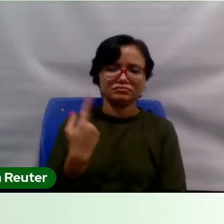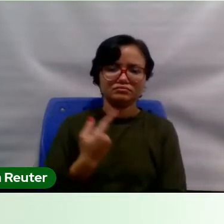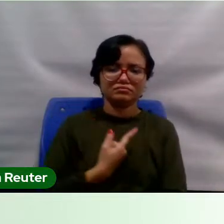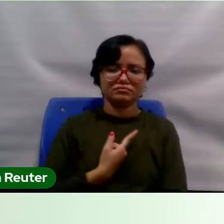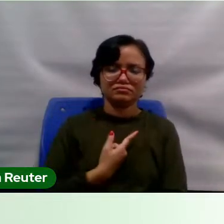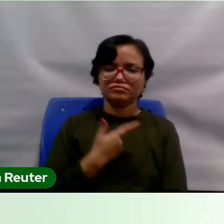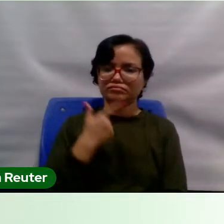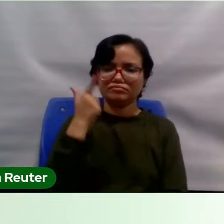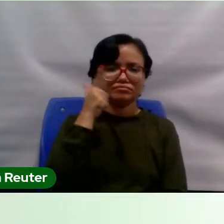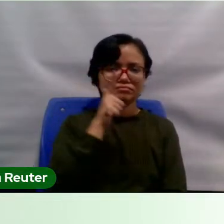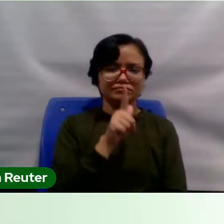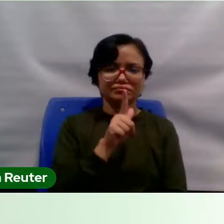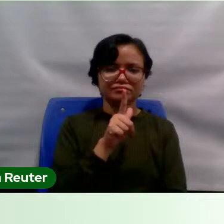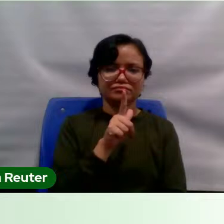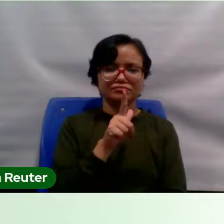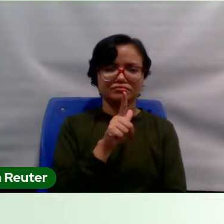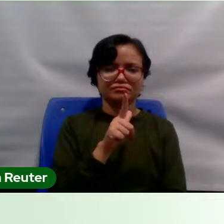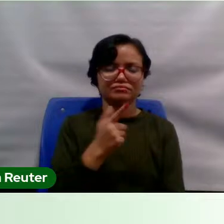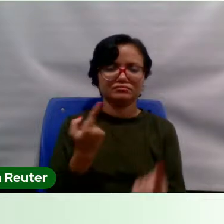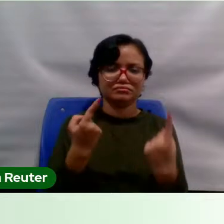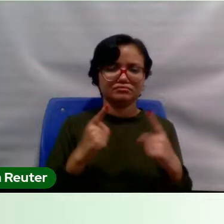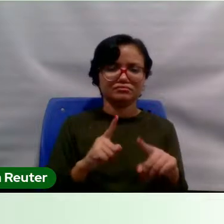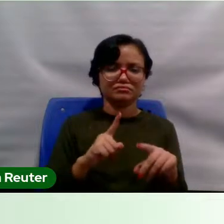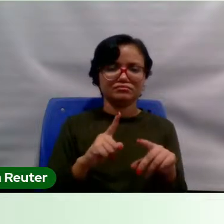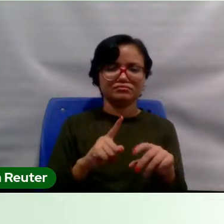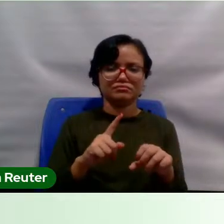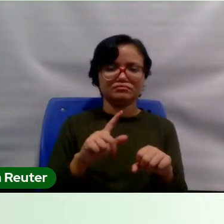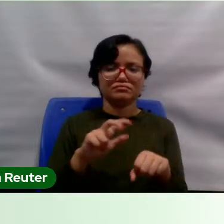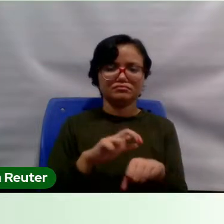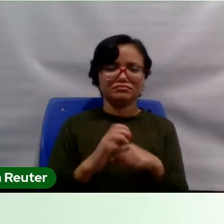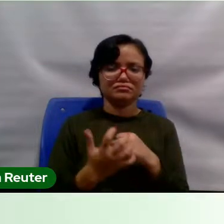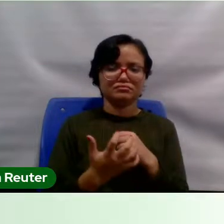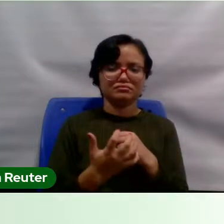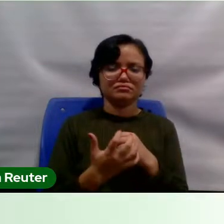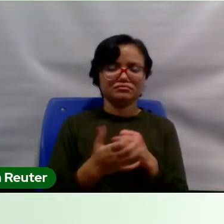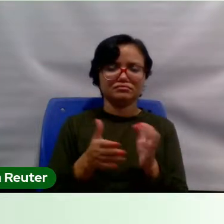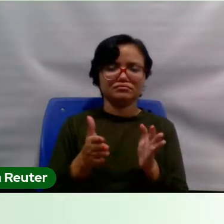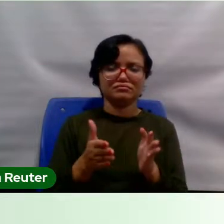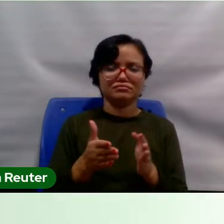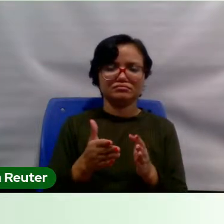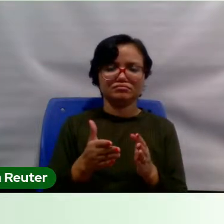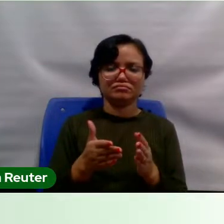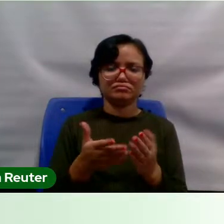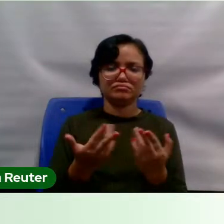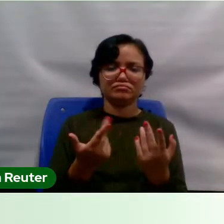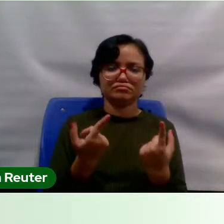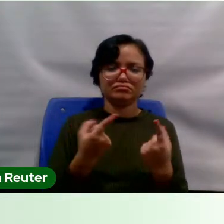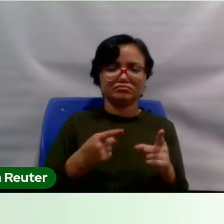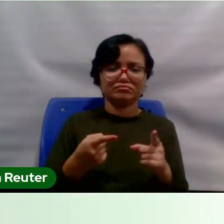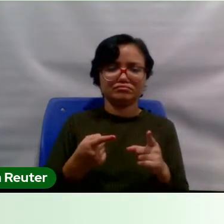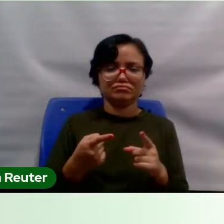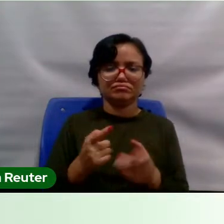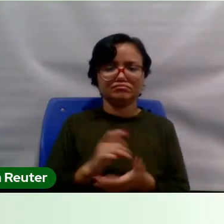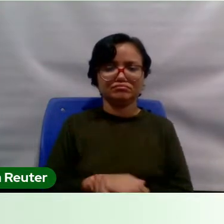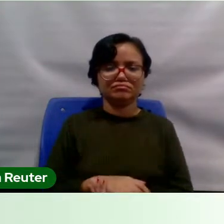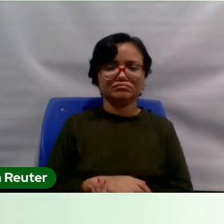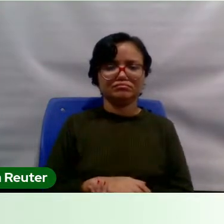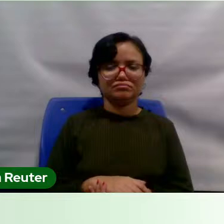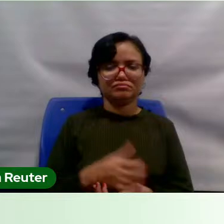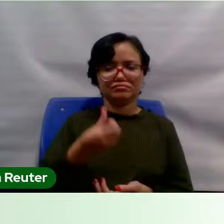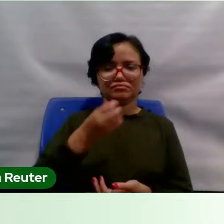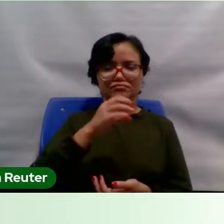conseguir enfrentar essa pandemia como estamos enfrentando, apesar de quase 600 mil